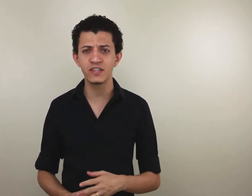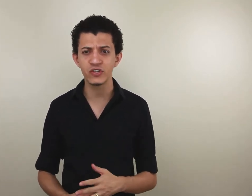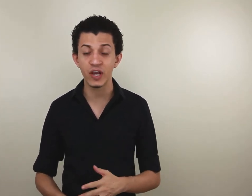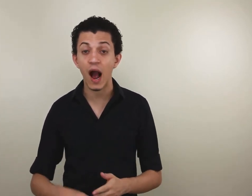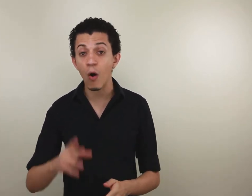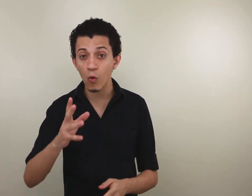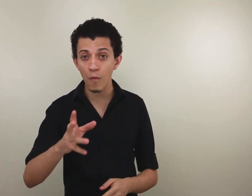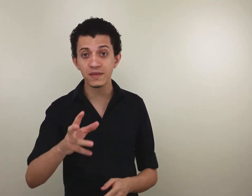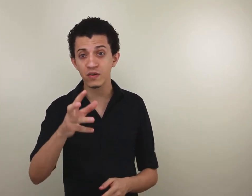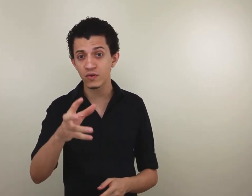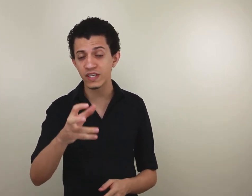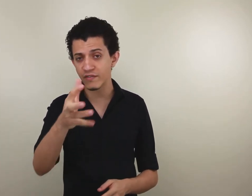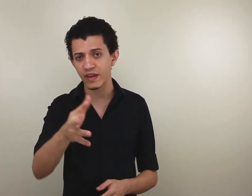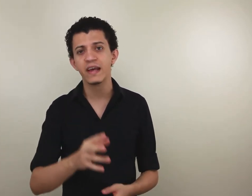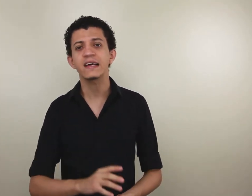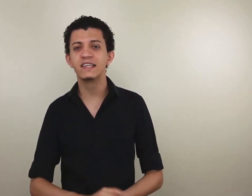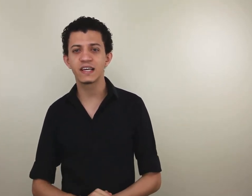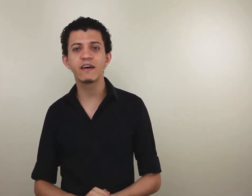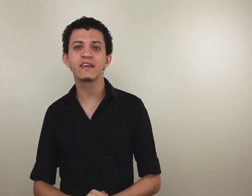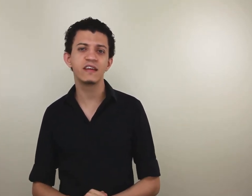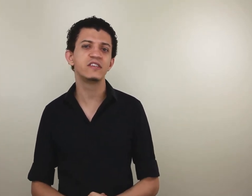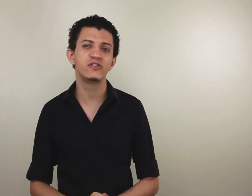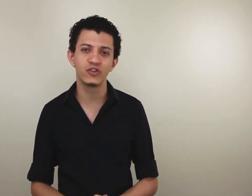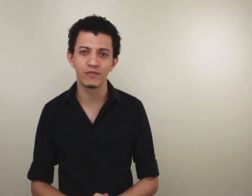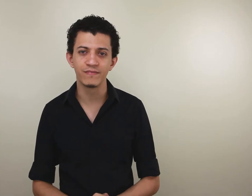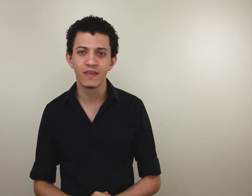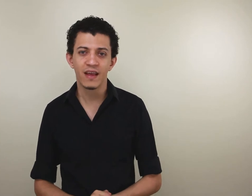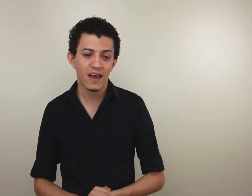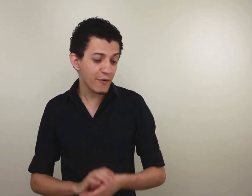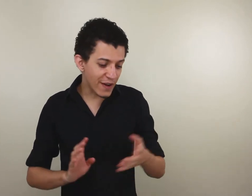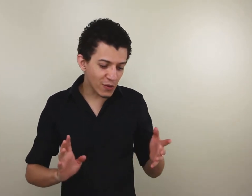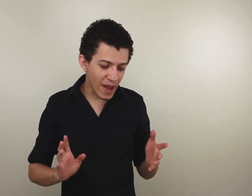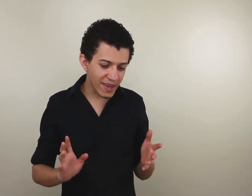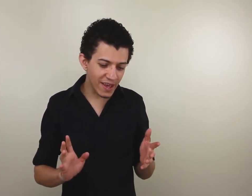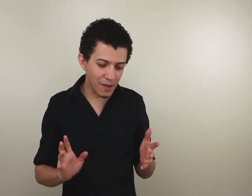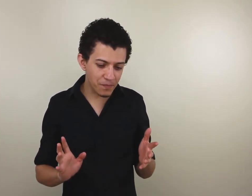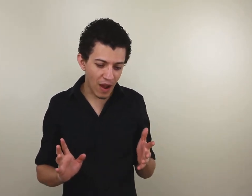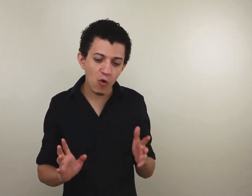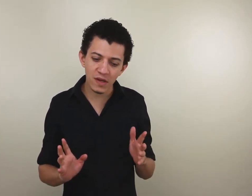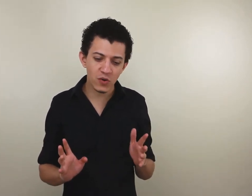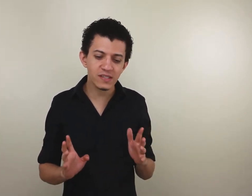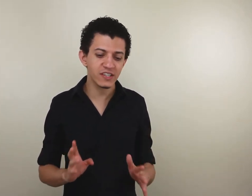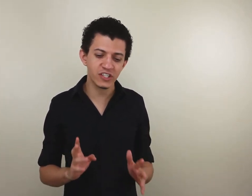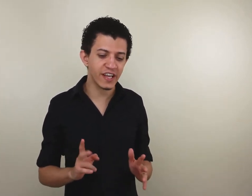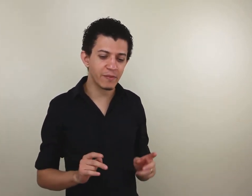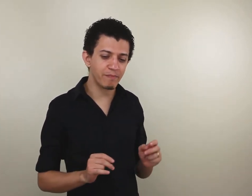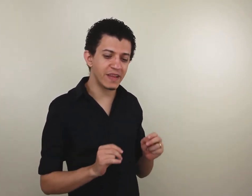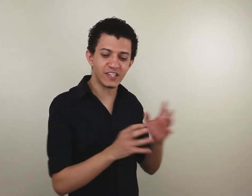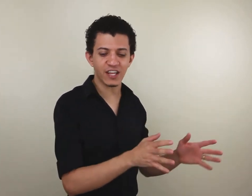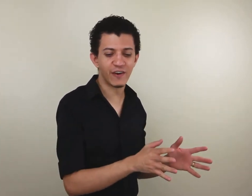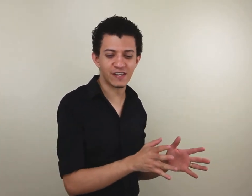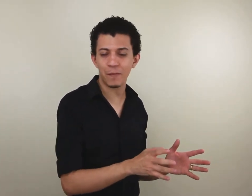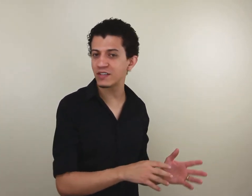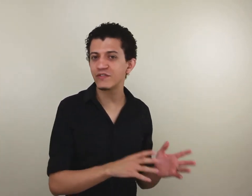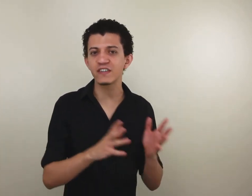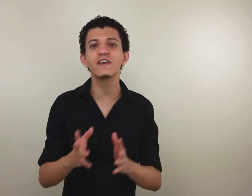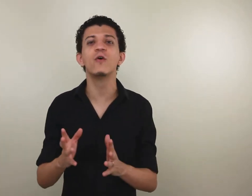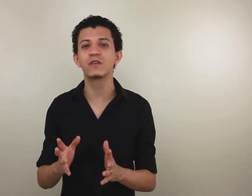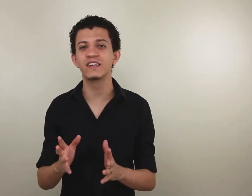desistir. Algumas, inclusive, você já deve ter desistido. E o fato é que algumas coisas que a gente tem que deixar de fazer para a gente fazer outras.